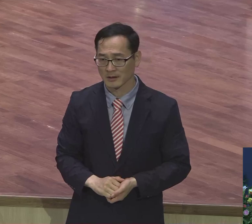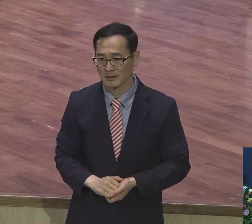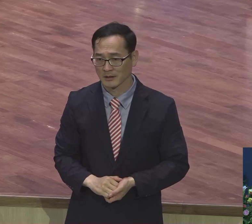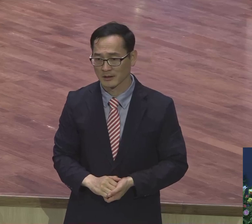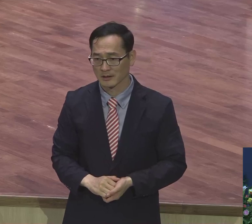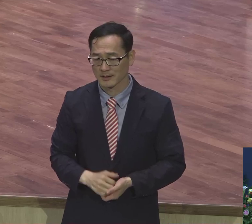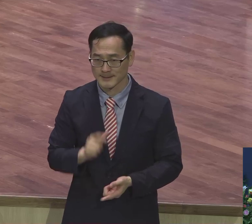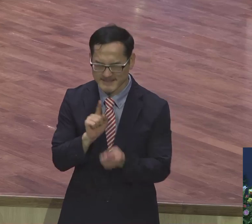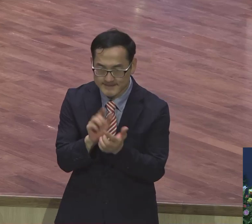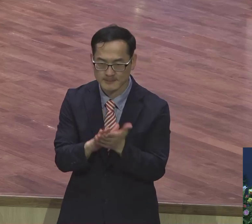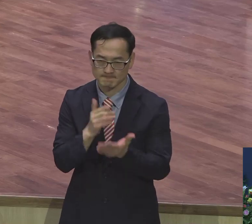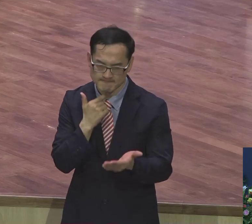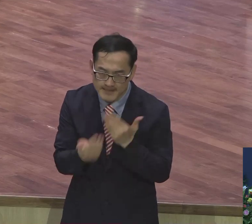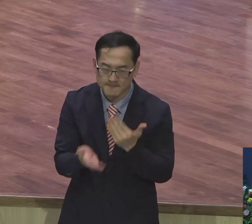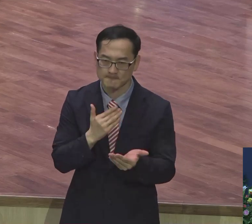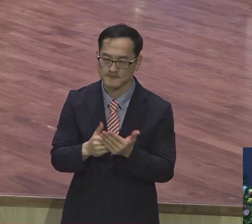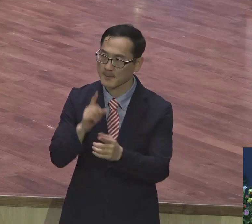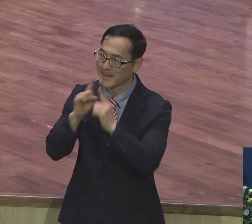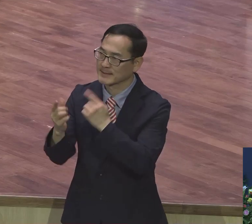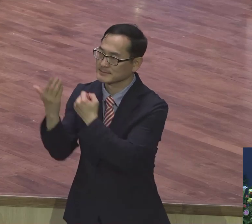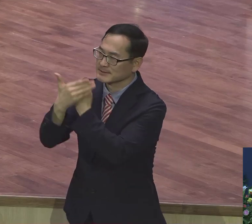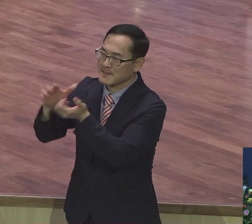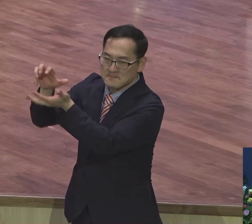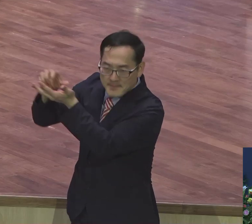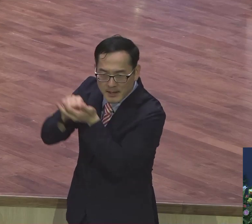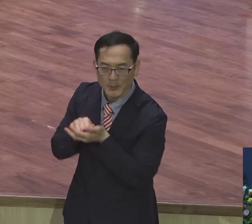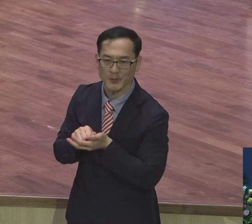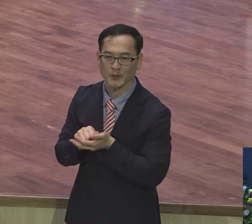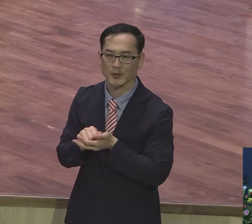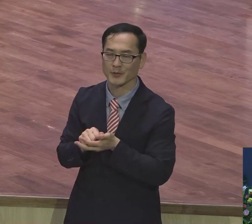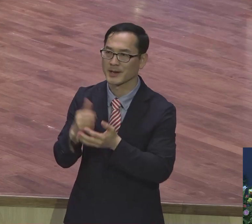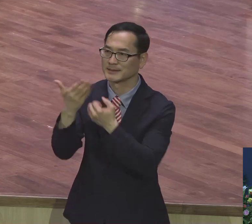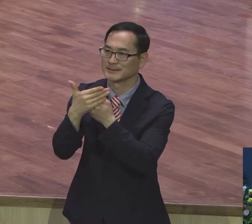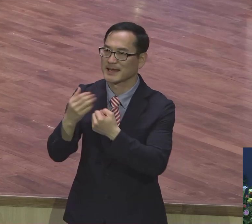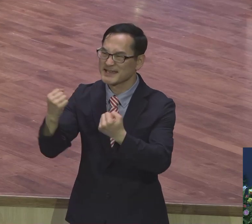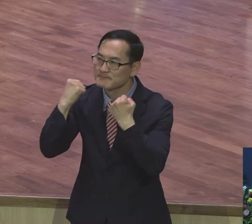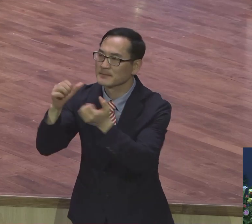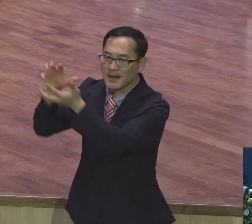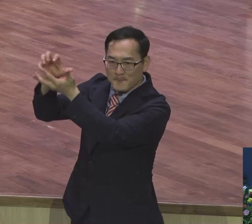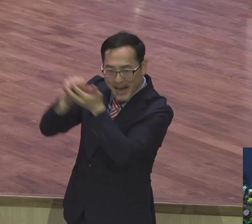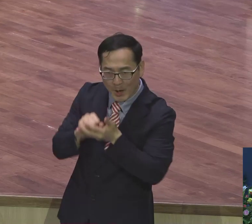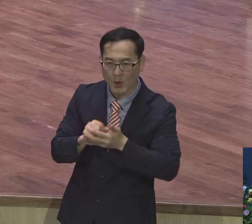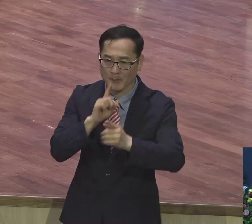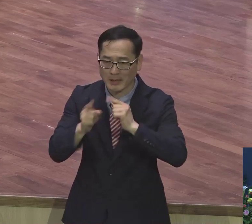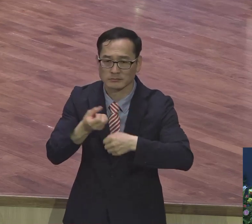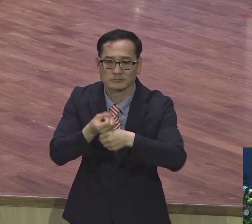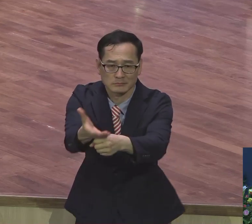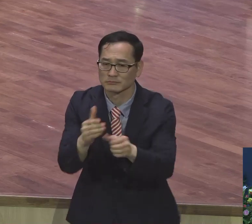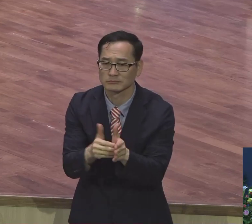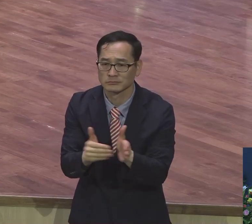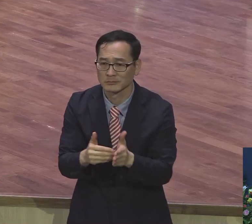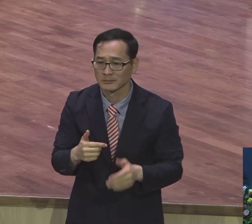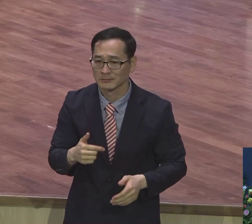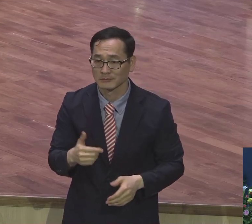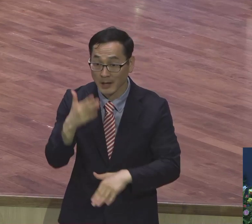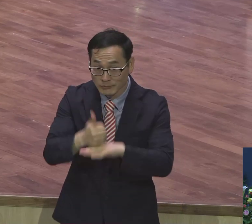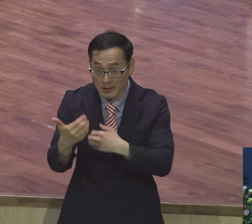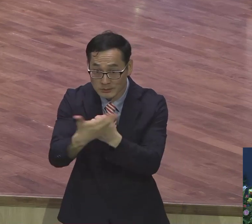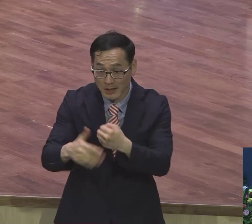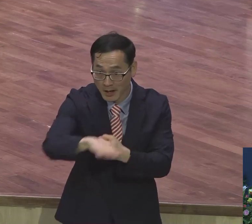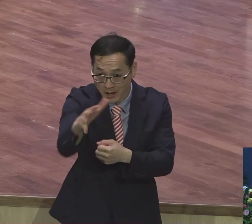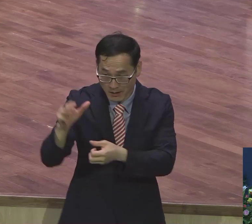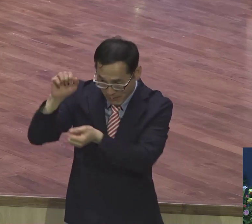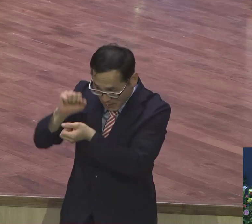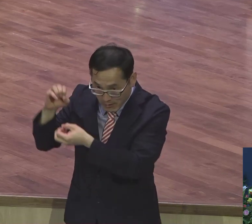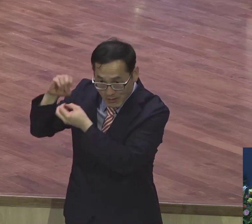게 아니에요 내가 받은 이 말씀 내가 받은 은혜를 그냥 나누면 되는 거예요 나누면 돼요 나누면 됩니다